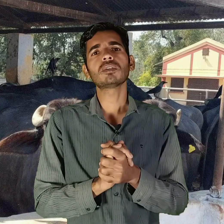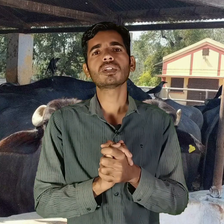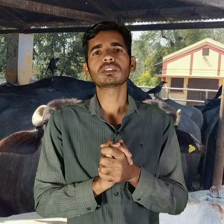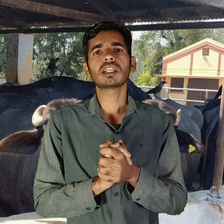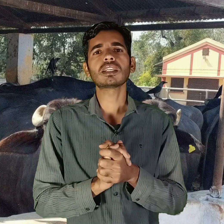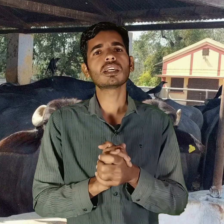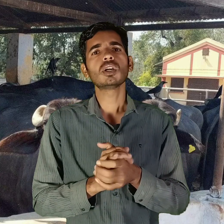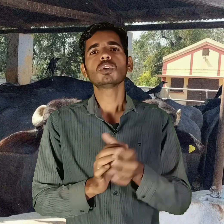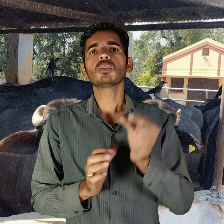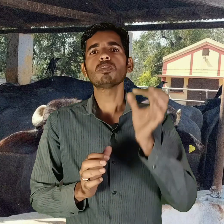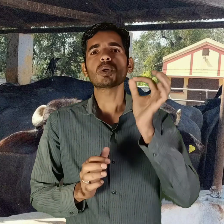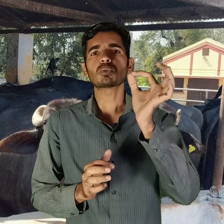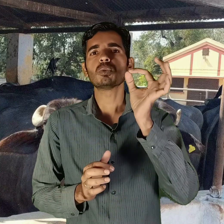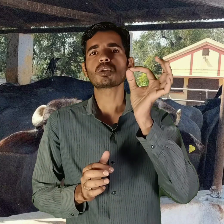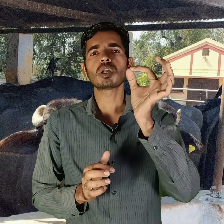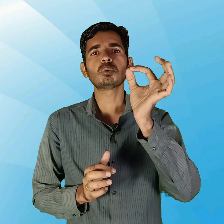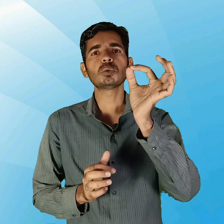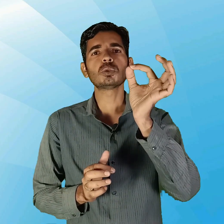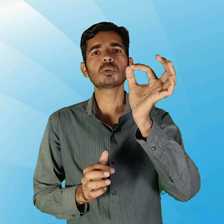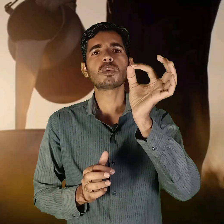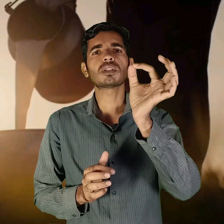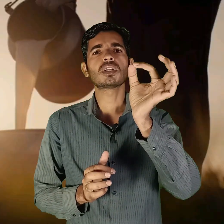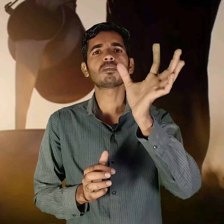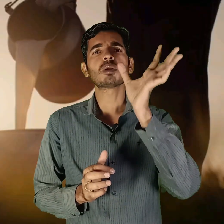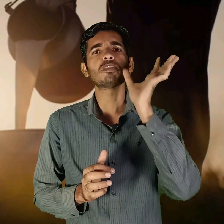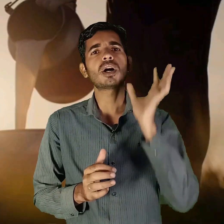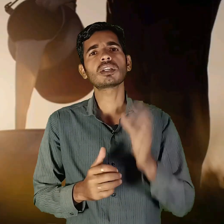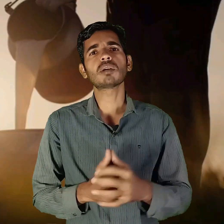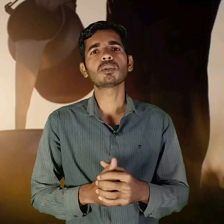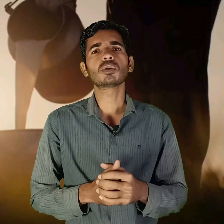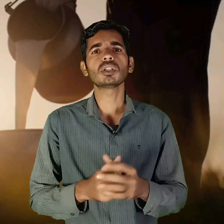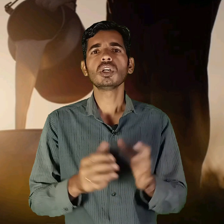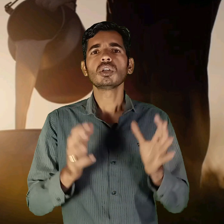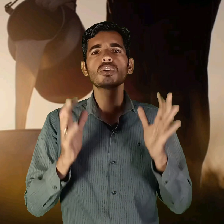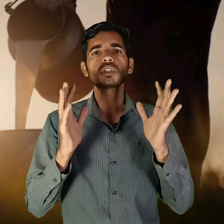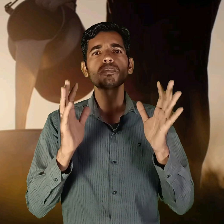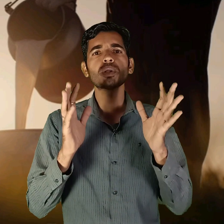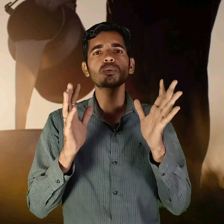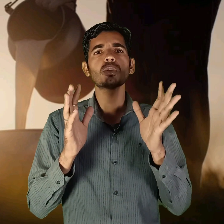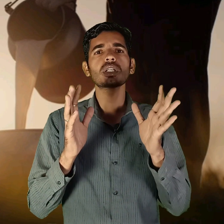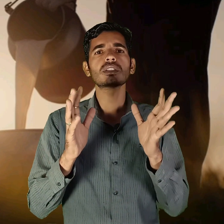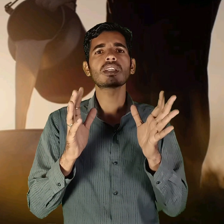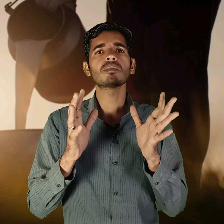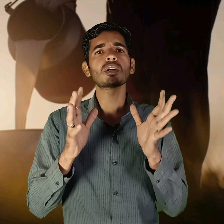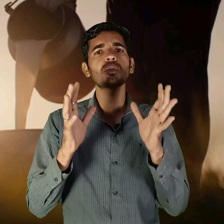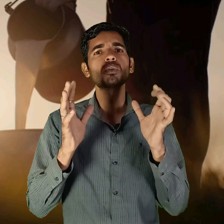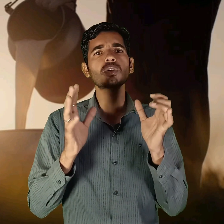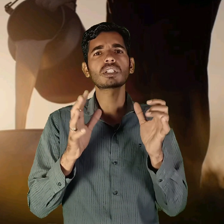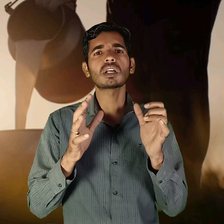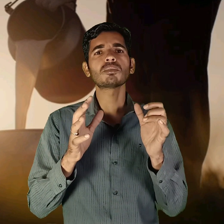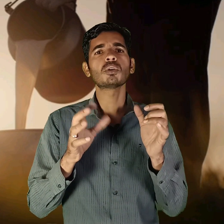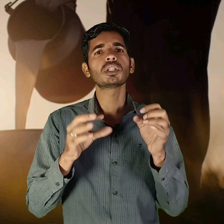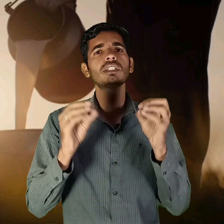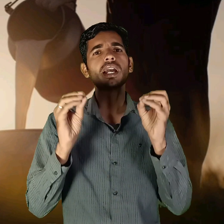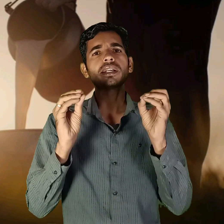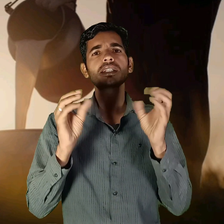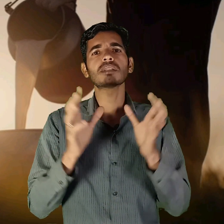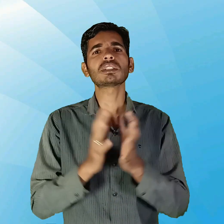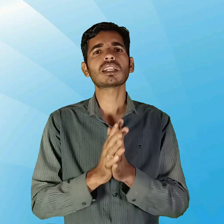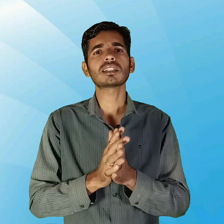विवस्ता नहीं है तो पसुवों के दूद उत्पादन में बहरी कमी होगी क्योंकि पसुवों के सरीर में ग्लुकोज की कमी होगी डियाइडेशन में चला